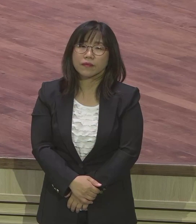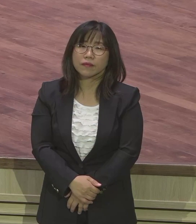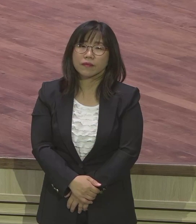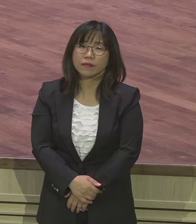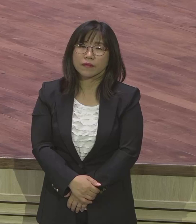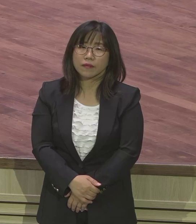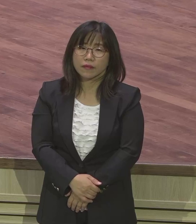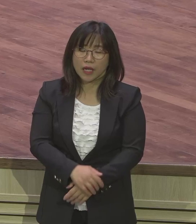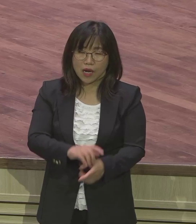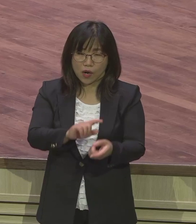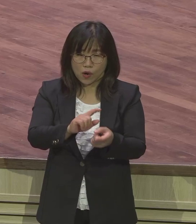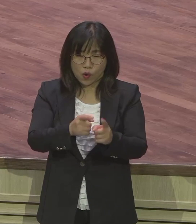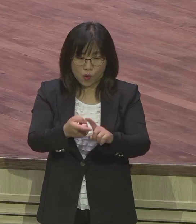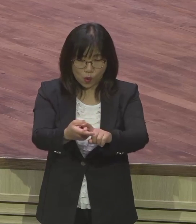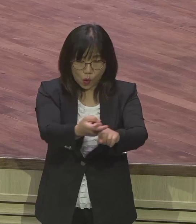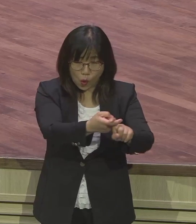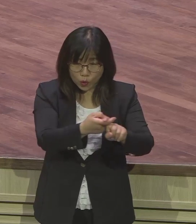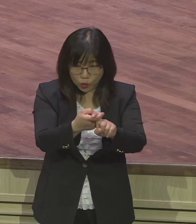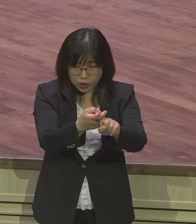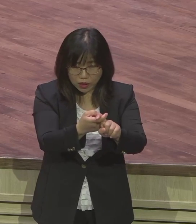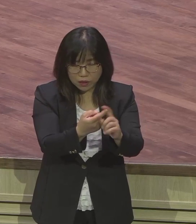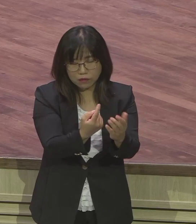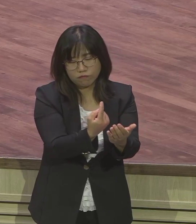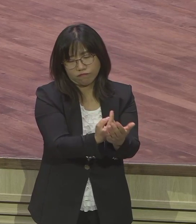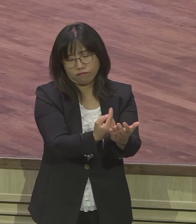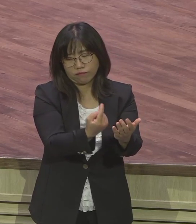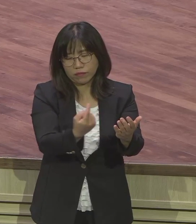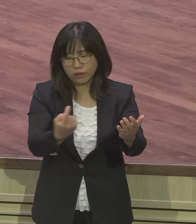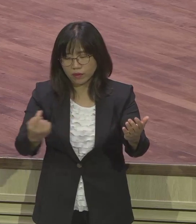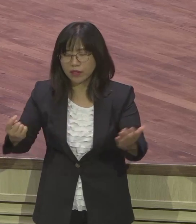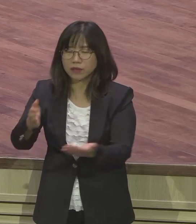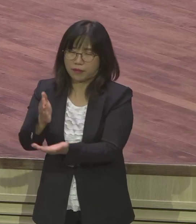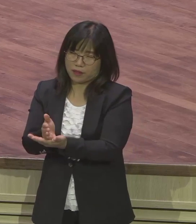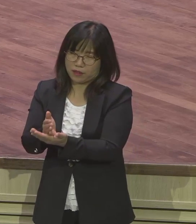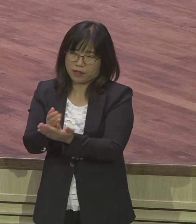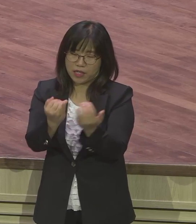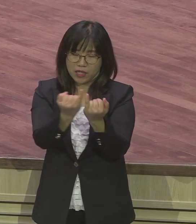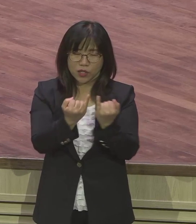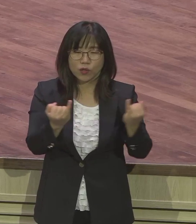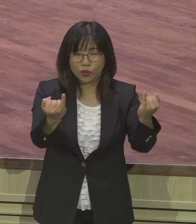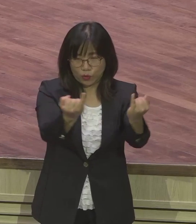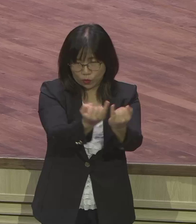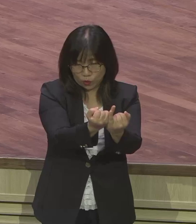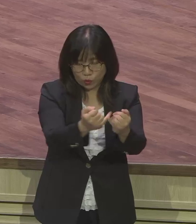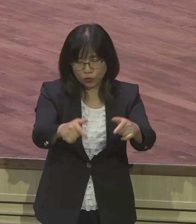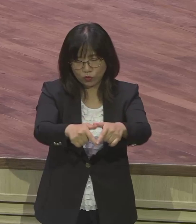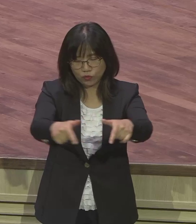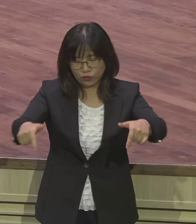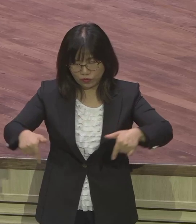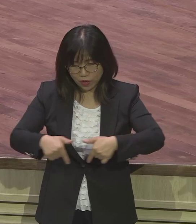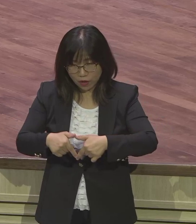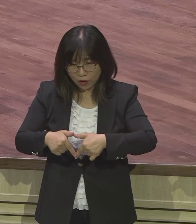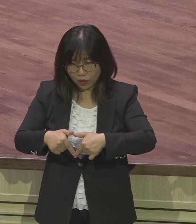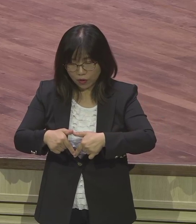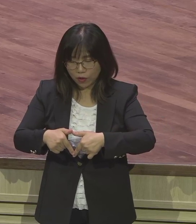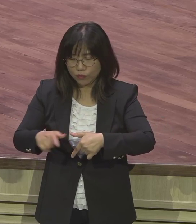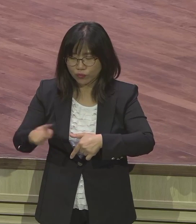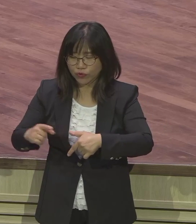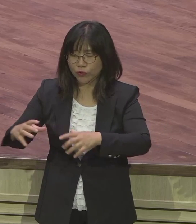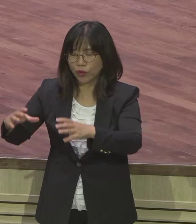공동체를 떠나지 마시기 바랍니다 여전도의 구역 또 교육기관 어디 부서들